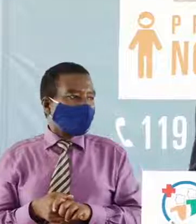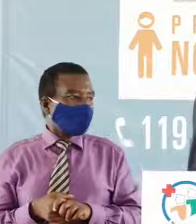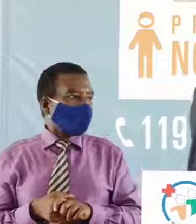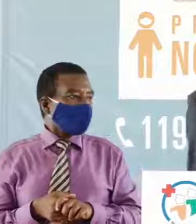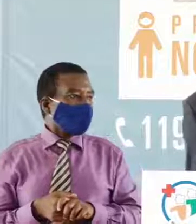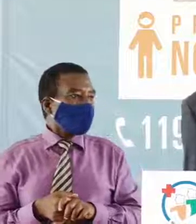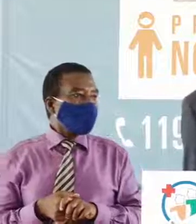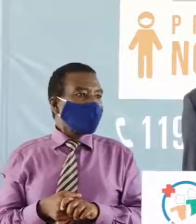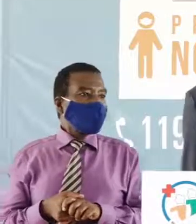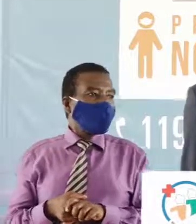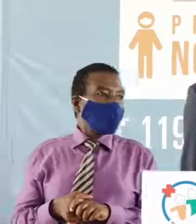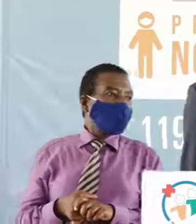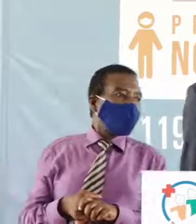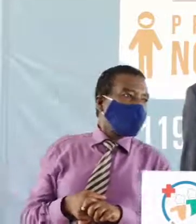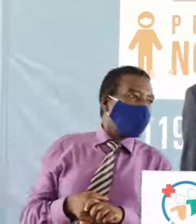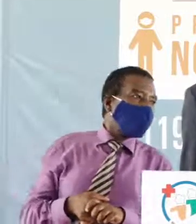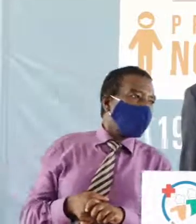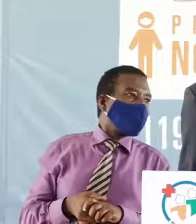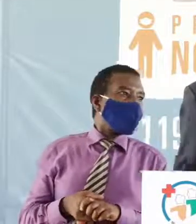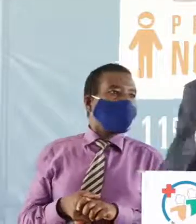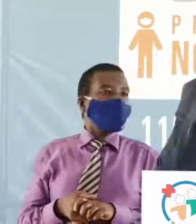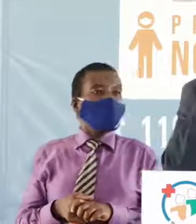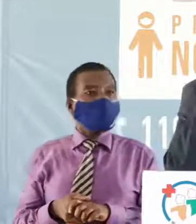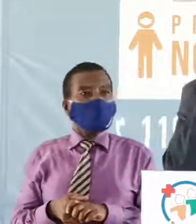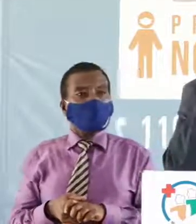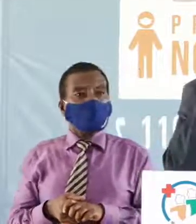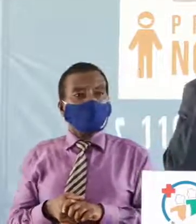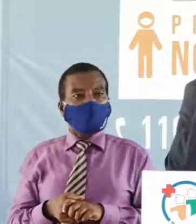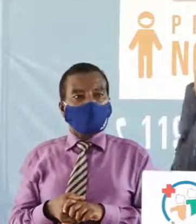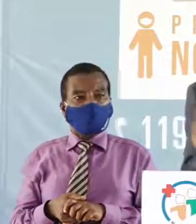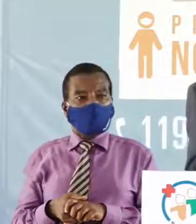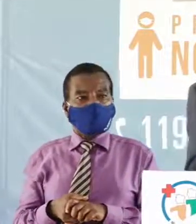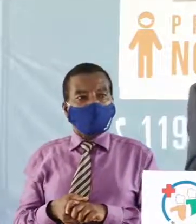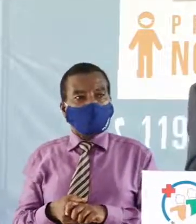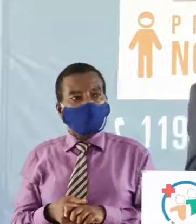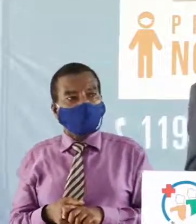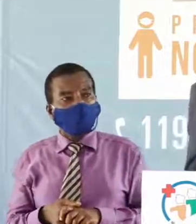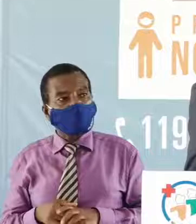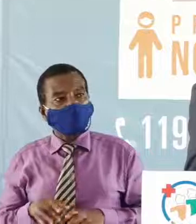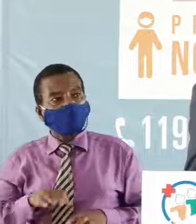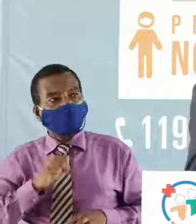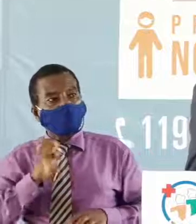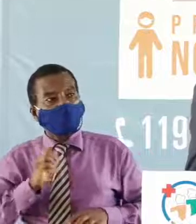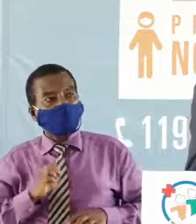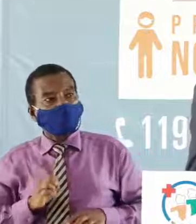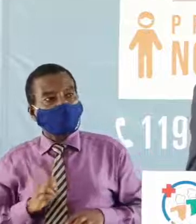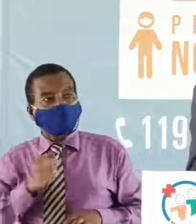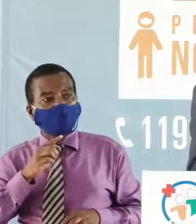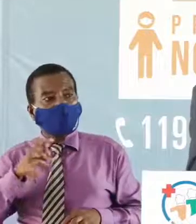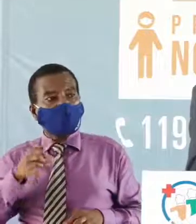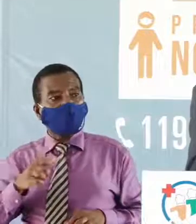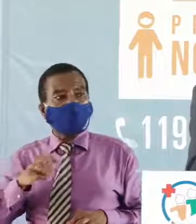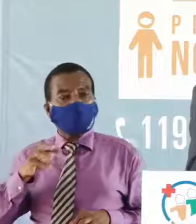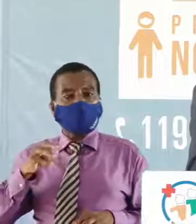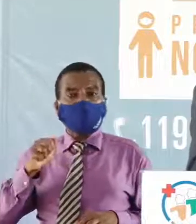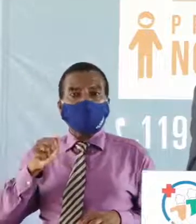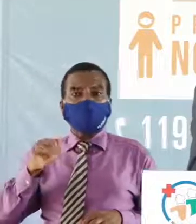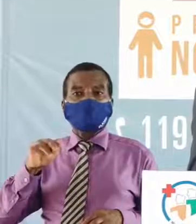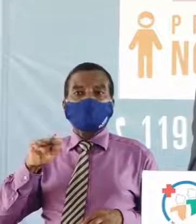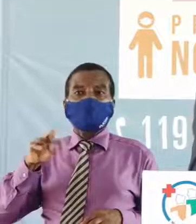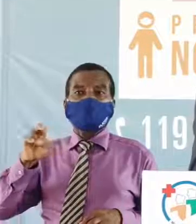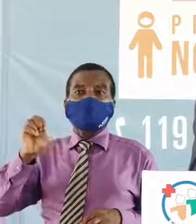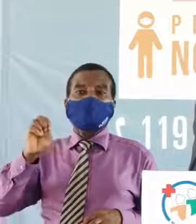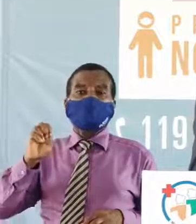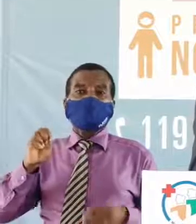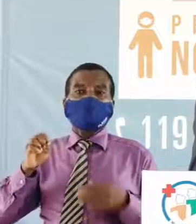oui deuxième intervention ici je suis Marie-Adèle Didier journaliste à Fraternité